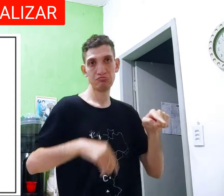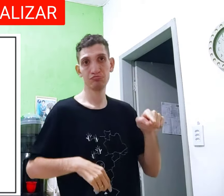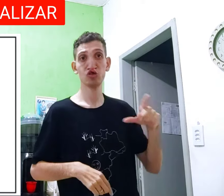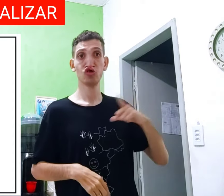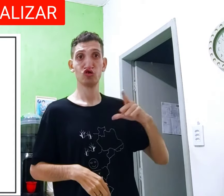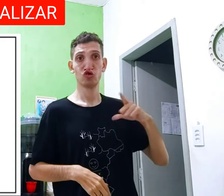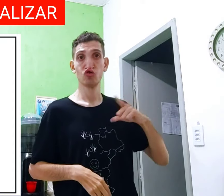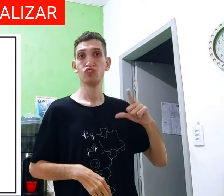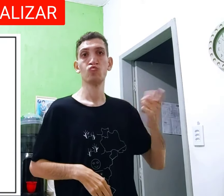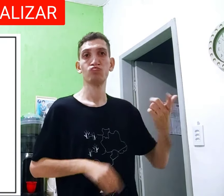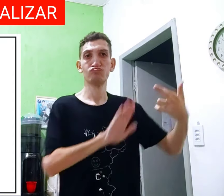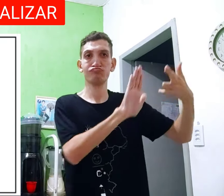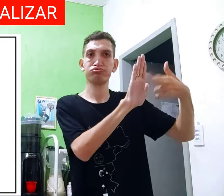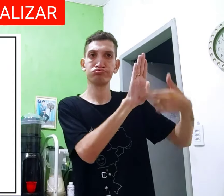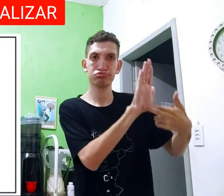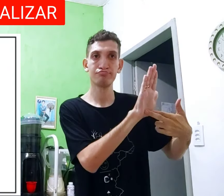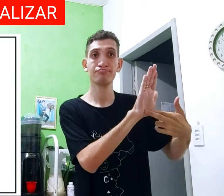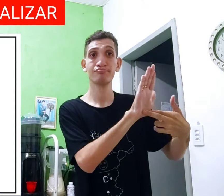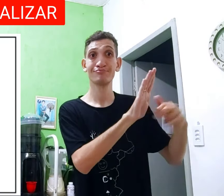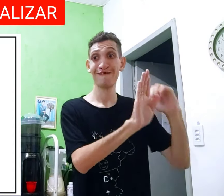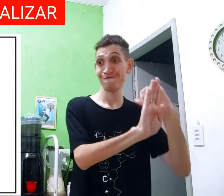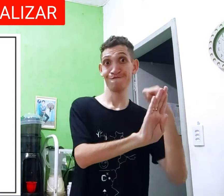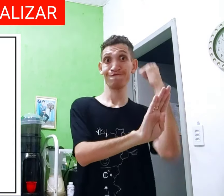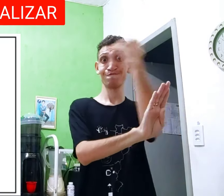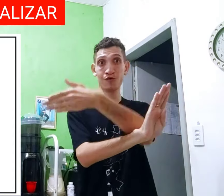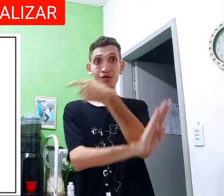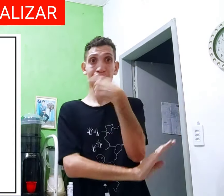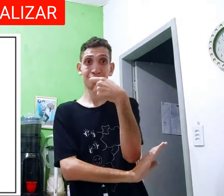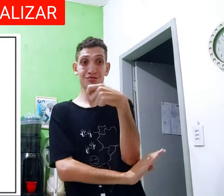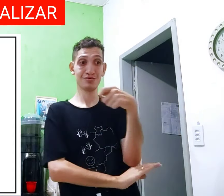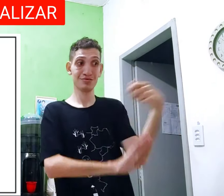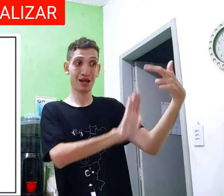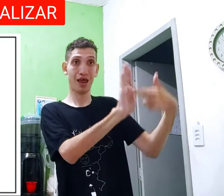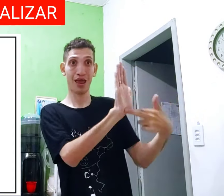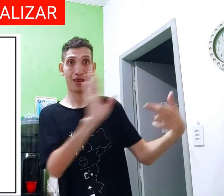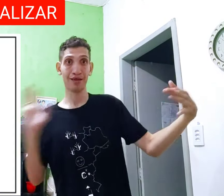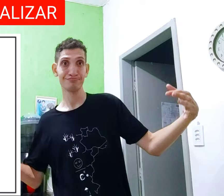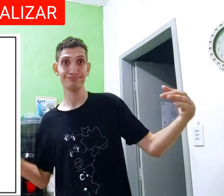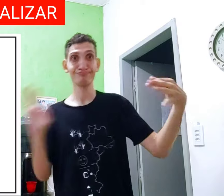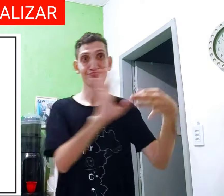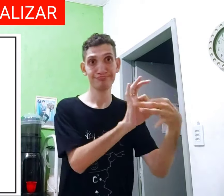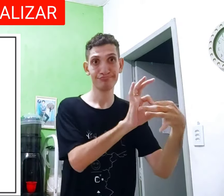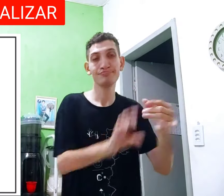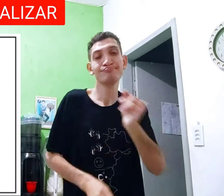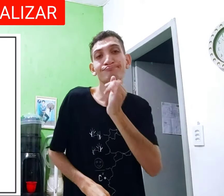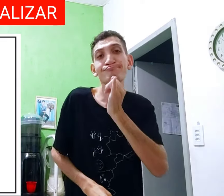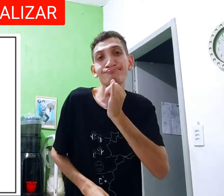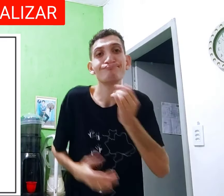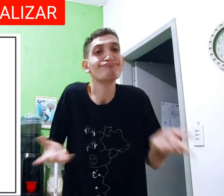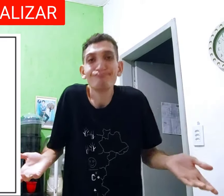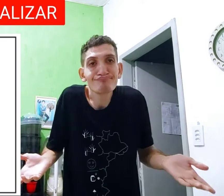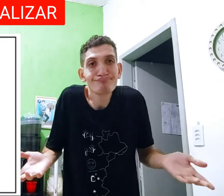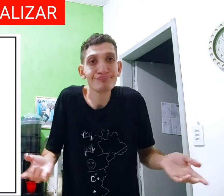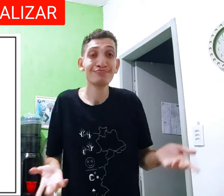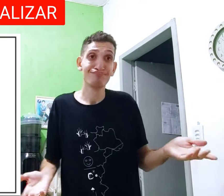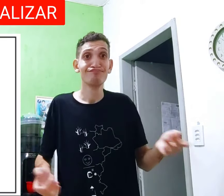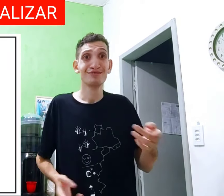grupo, uma empresa, uma instituição, tem regras, e aí, agora, precisa se unir a essa regra,